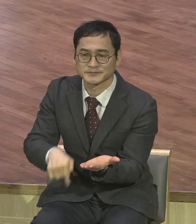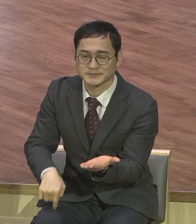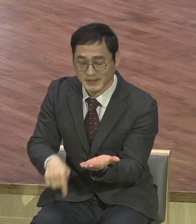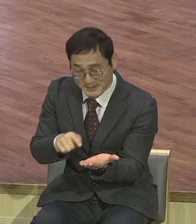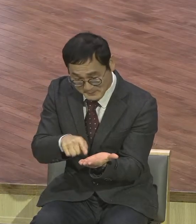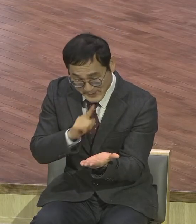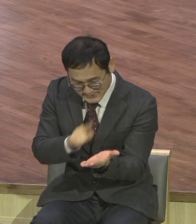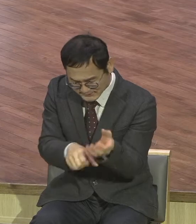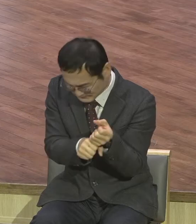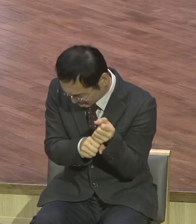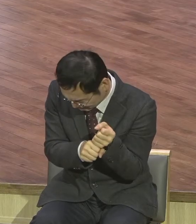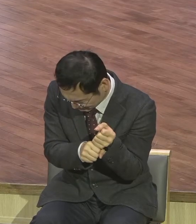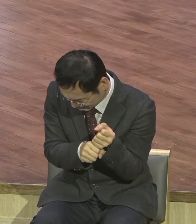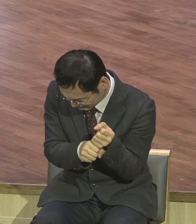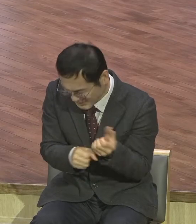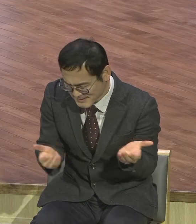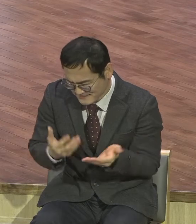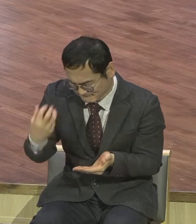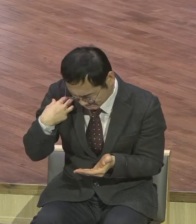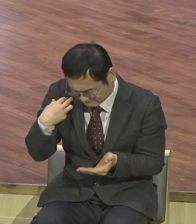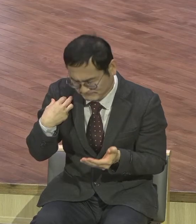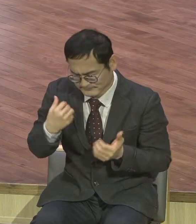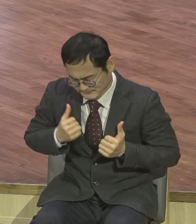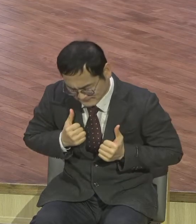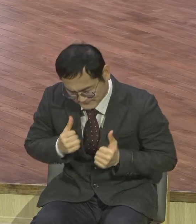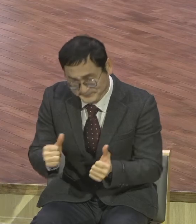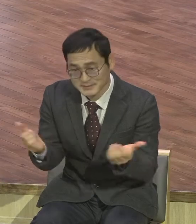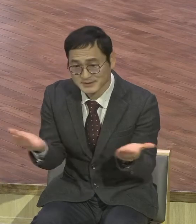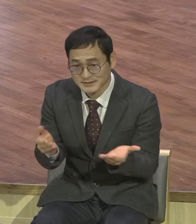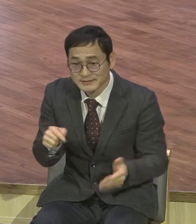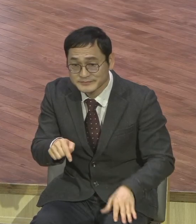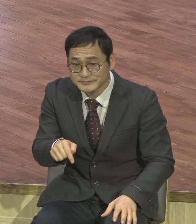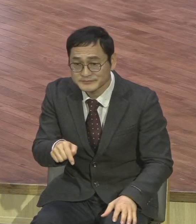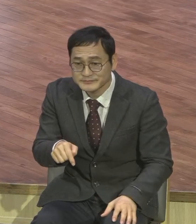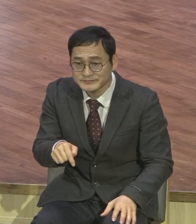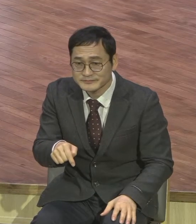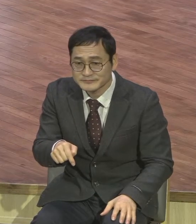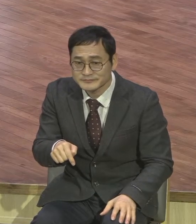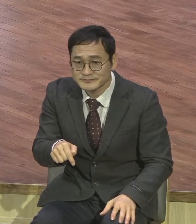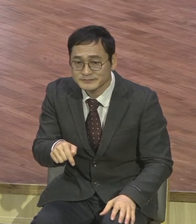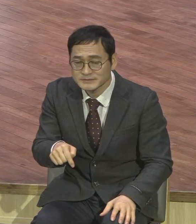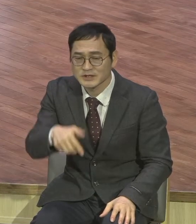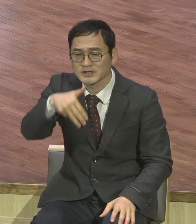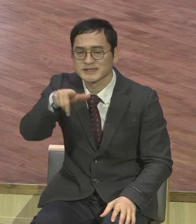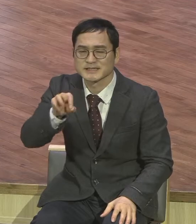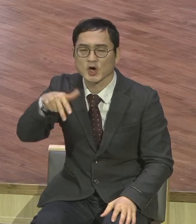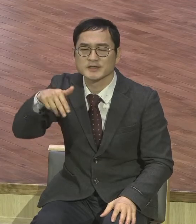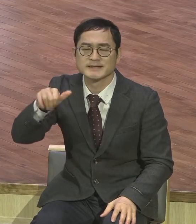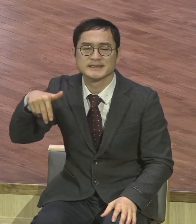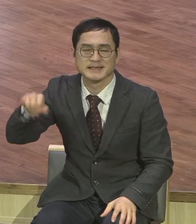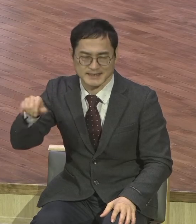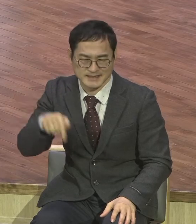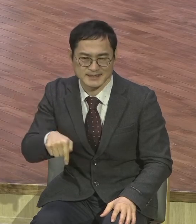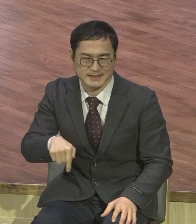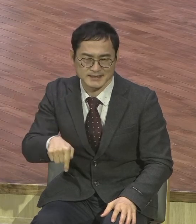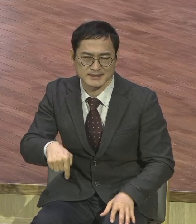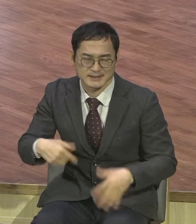감당하는 것이 정상적 정직입니다. 말씀에 의지하여 말씀에